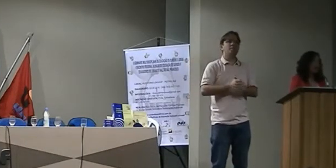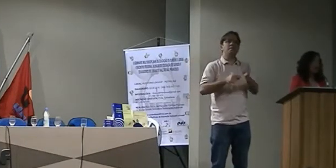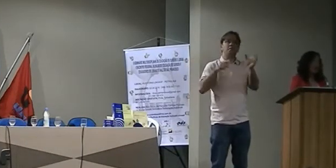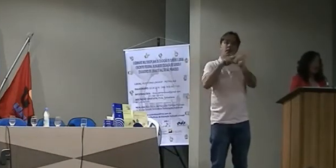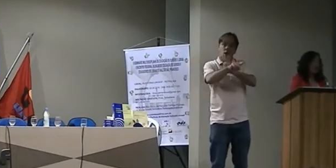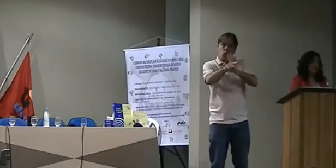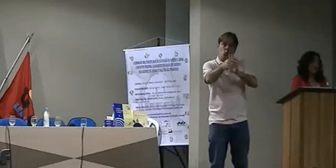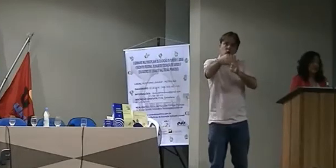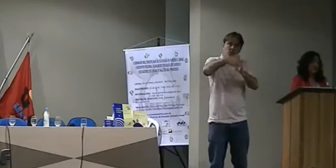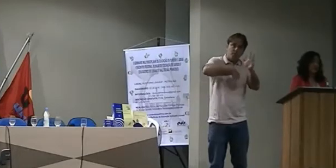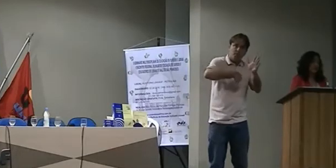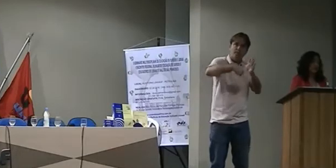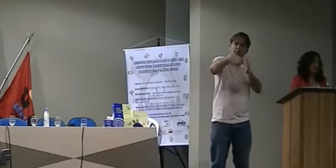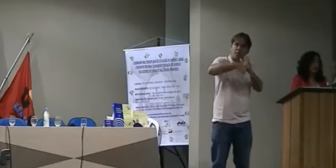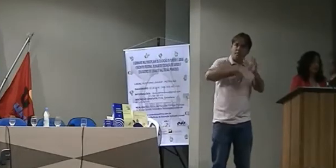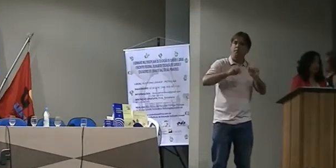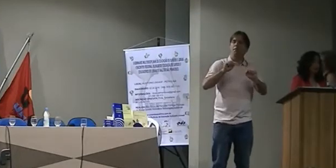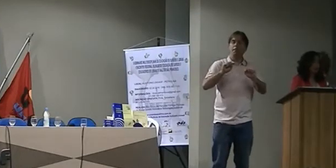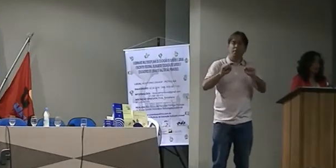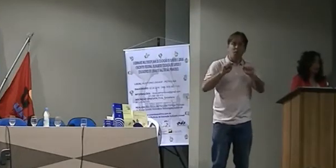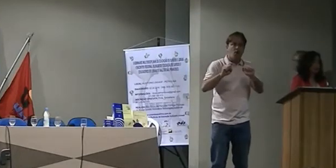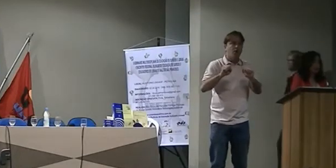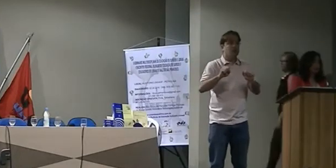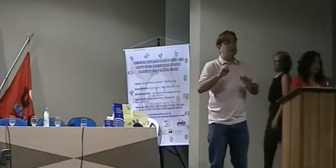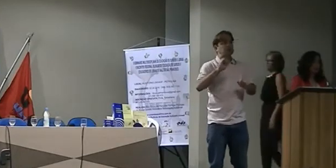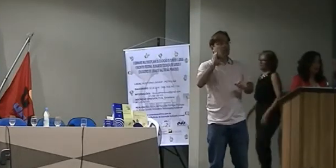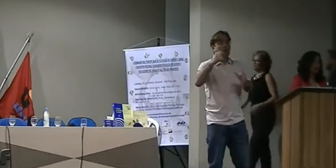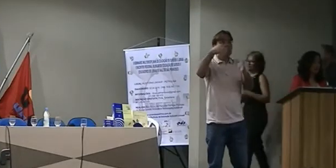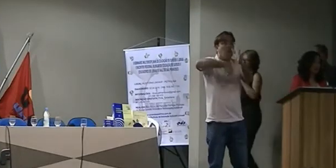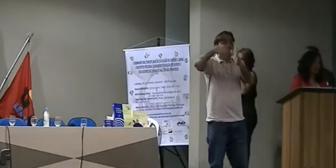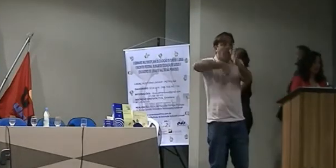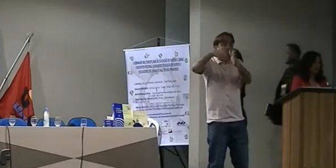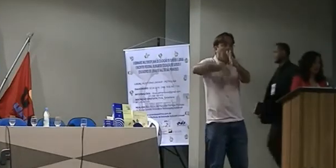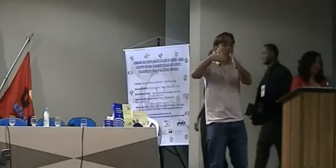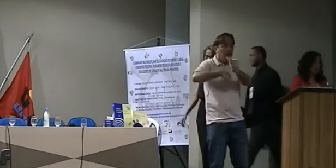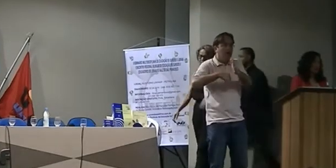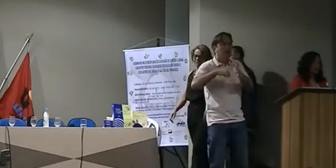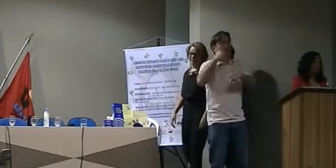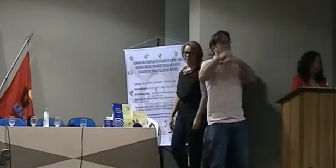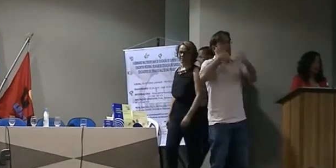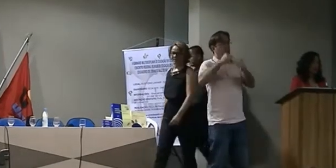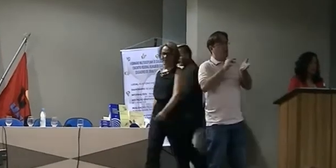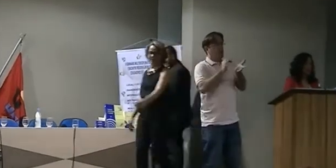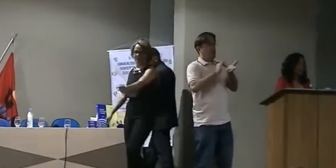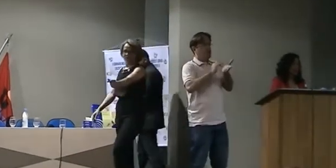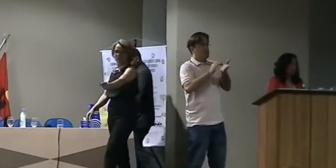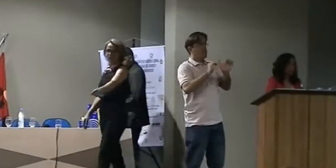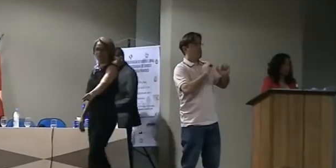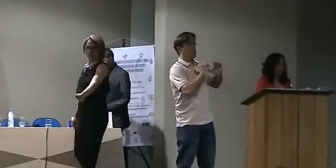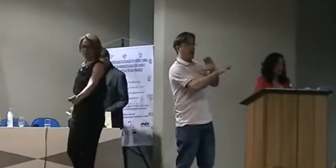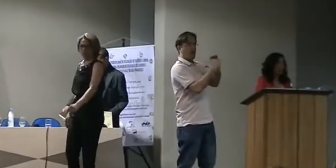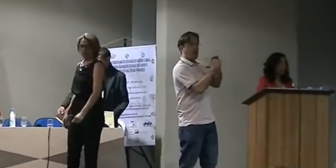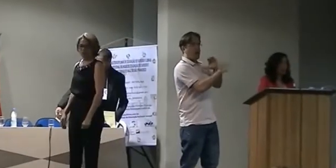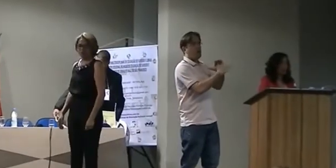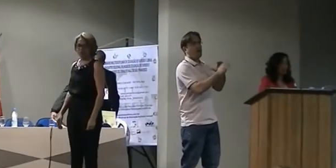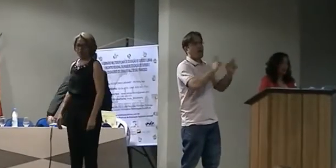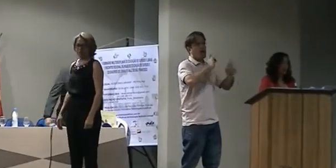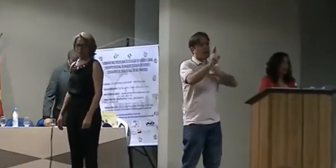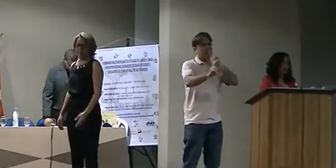outras intervenções serão respondidas por e-mail direto com o palestrante. Eixo temático 2, o papel do educador